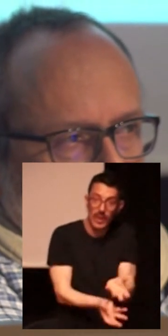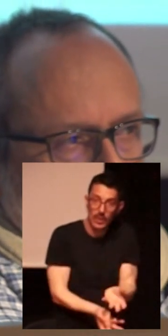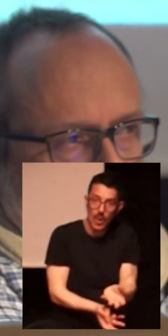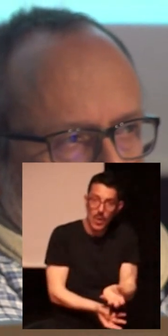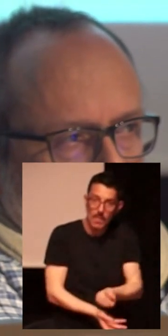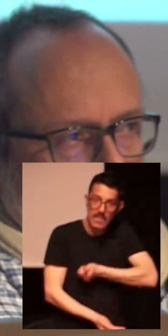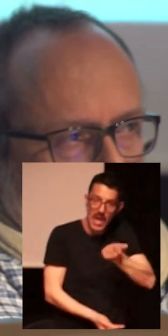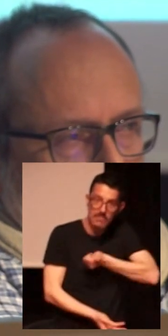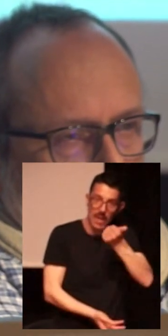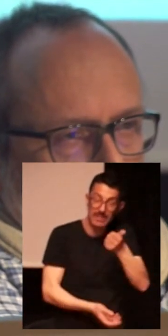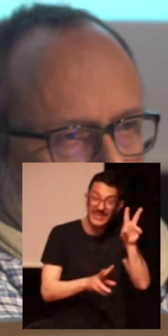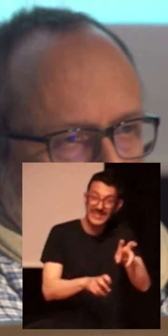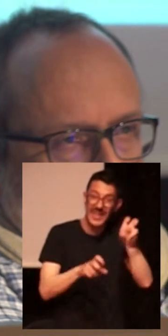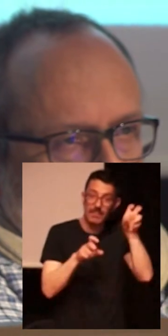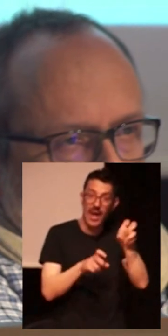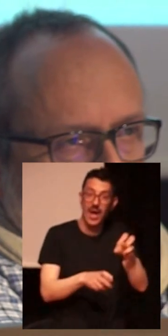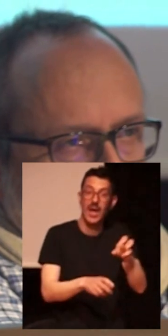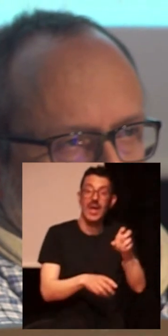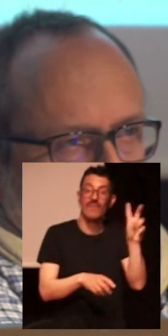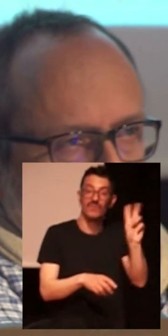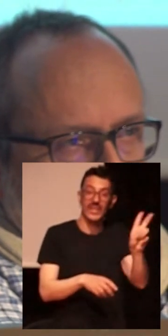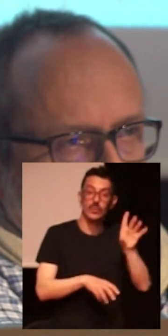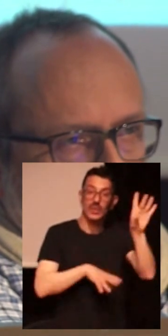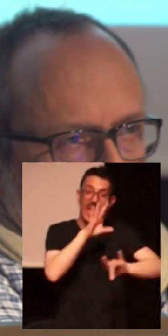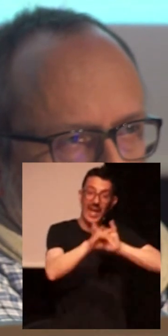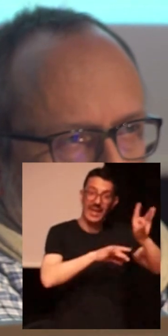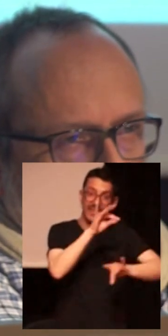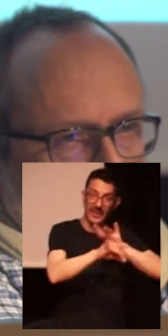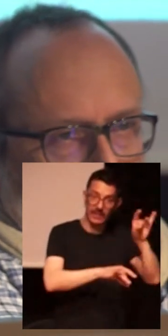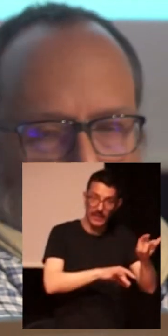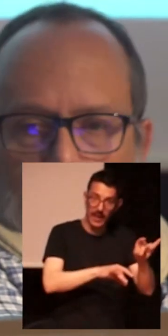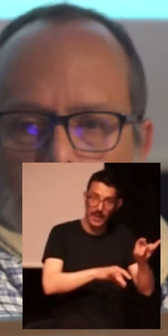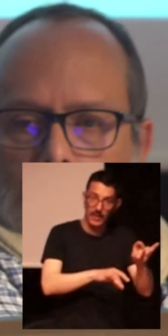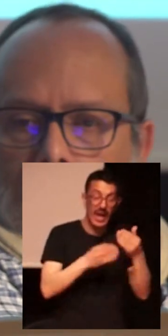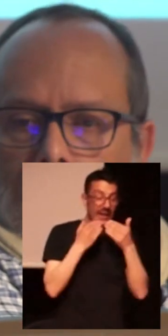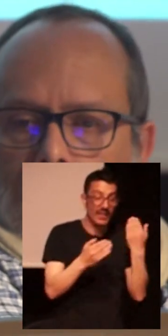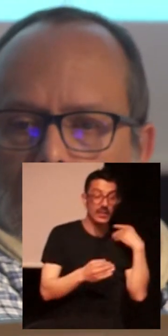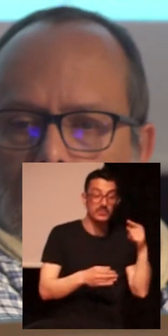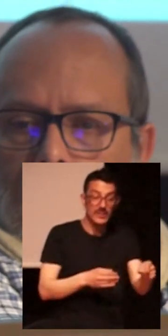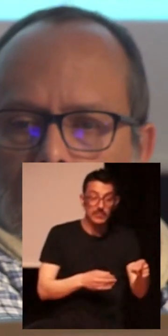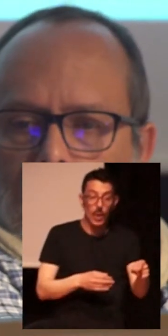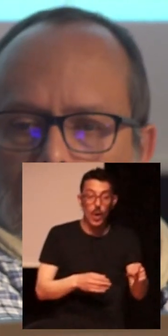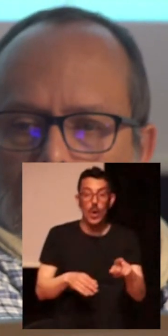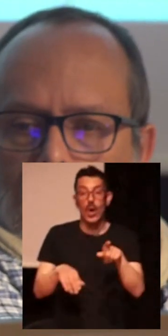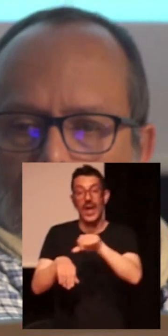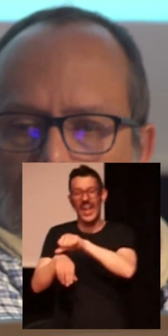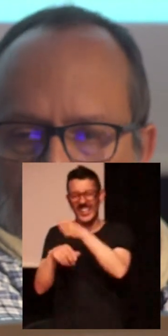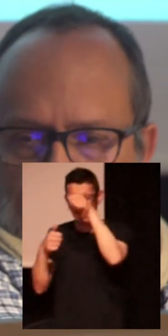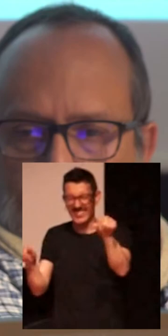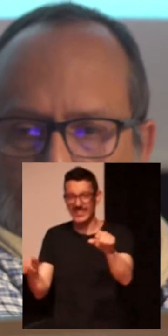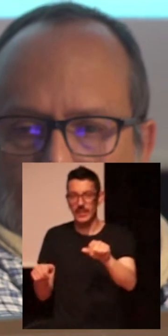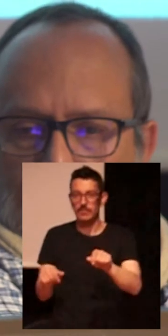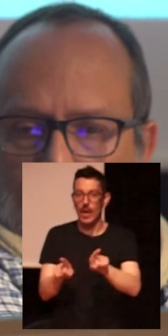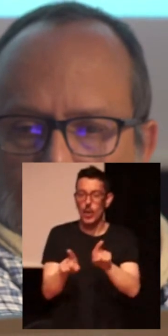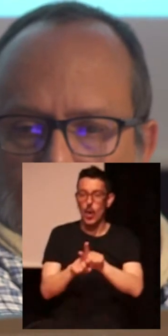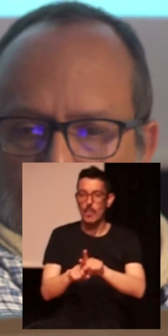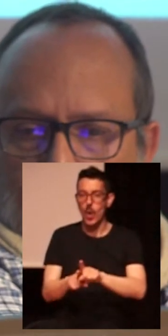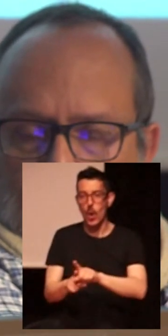indetectabilidad, pues vamos a combatir el estigma. Esta es una idea que oímos, yo la oigo de continuo, ¿no? Como el